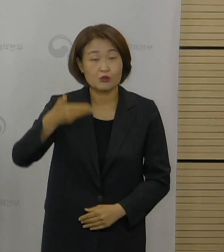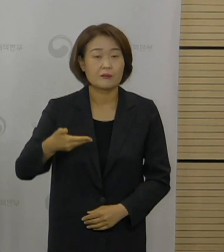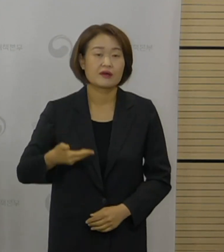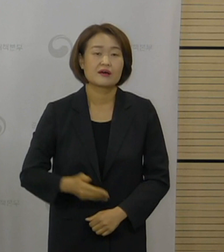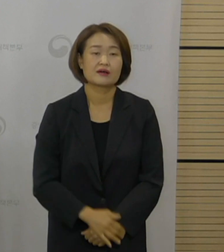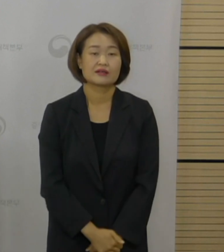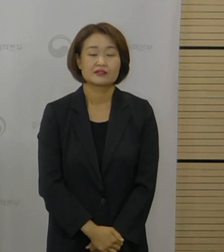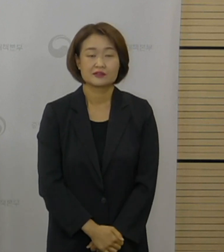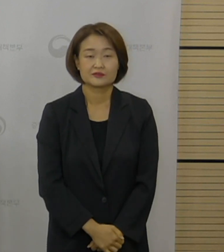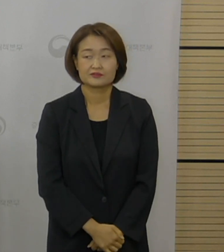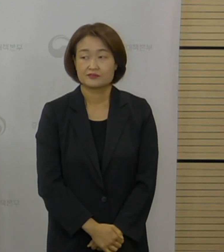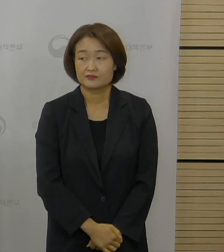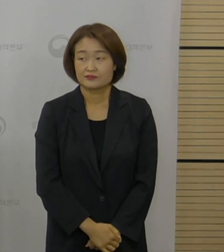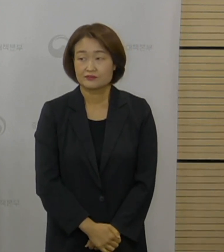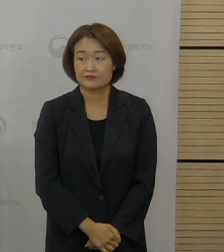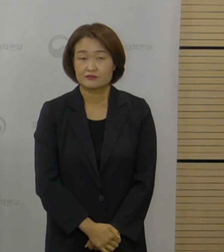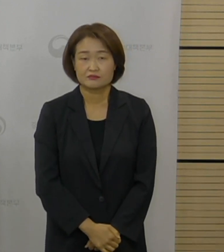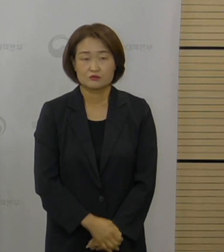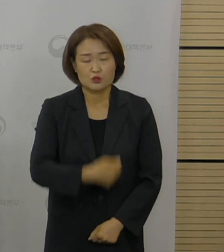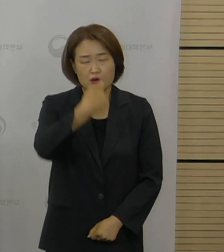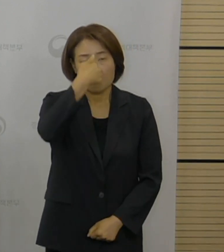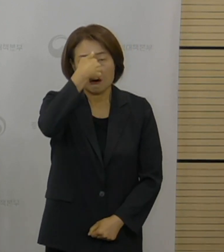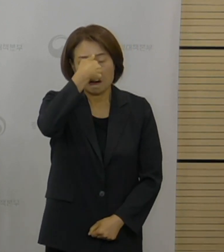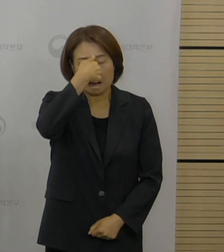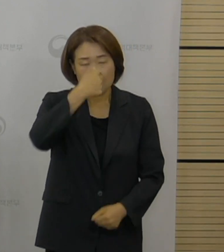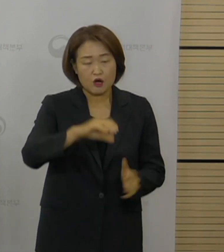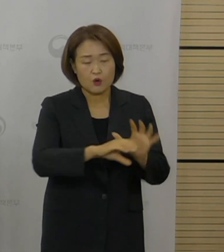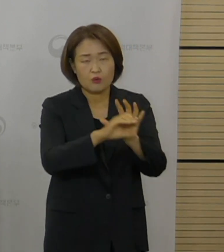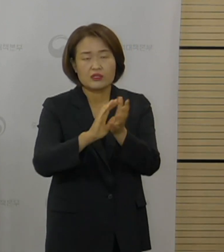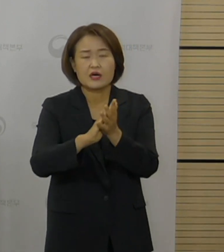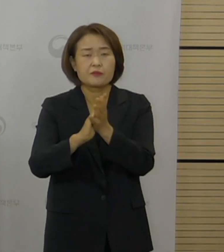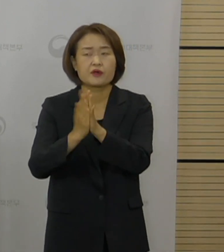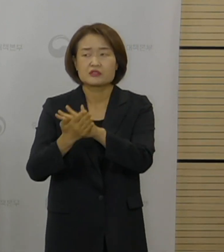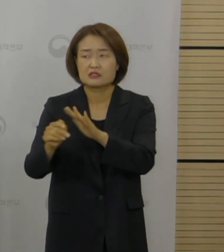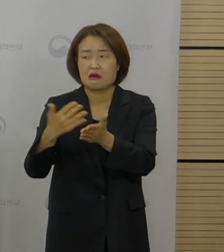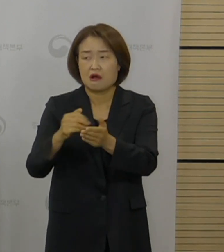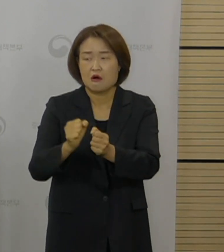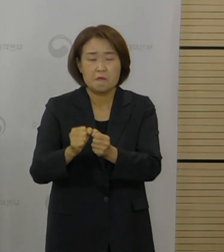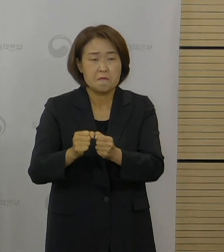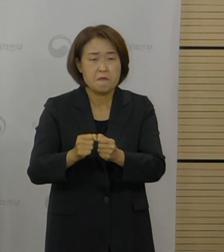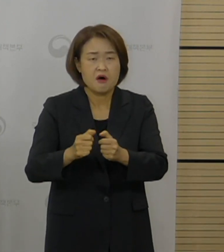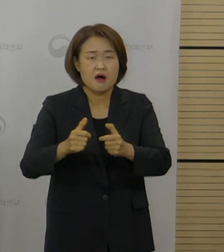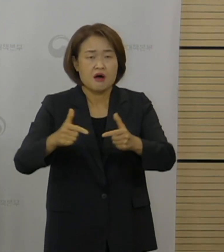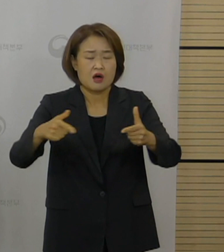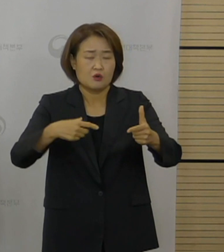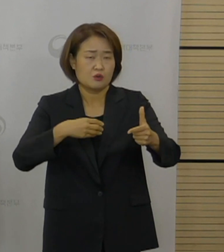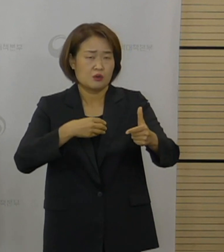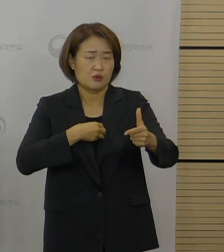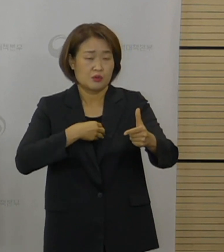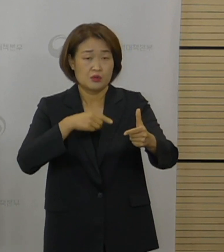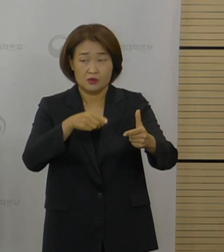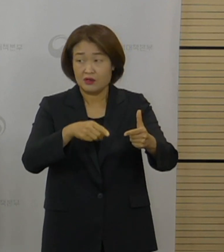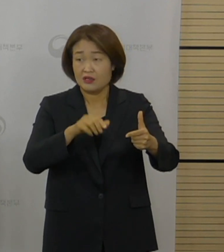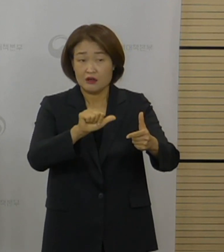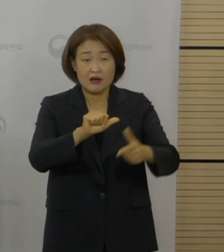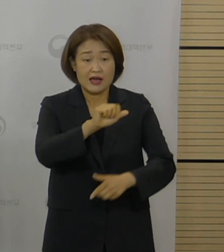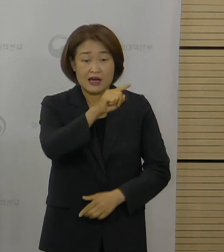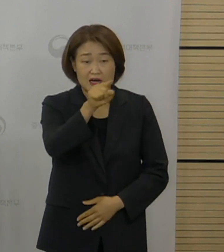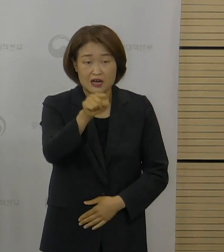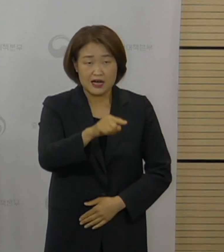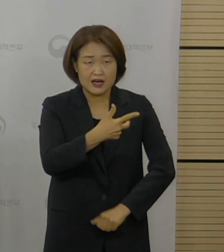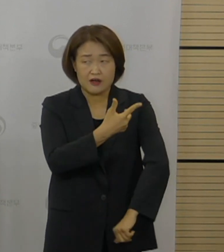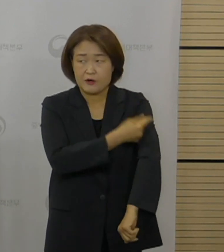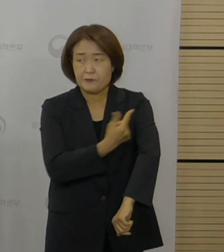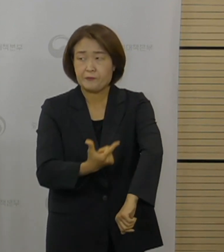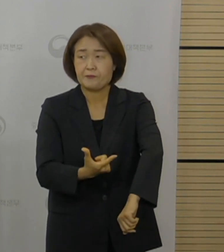델타 변이 확산에 대비해서 아스트라제네카 백신 접종 간격을 앞당겨야 한다라는